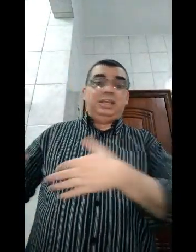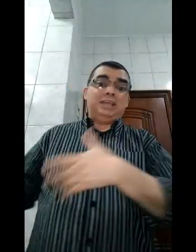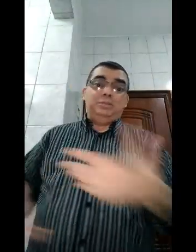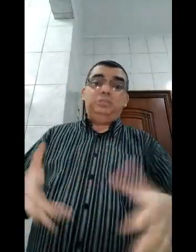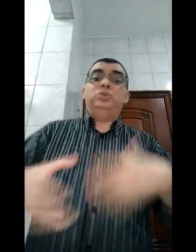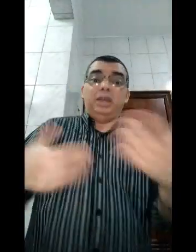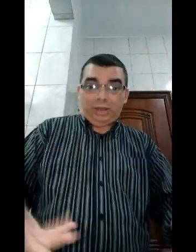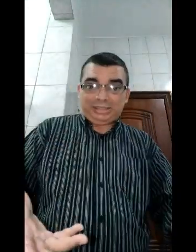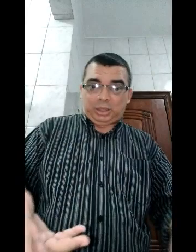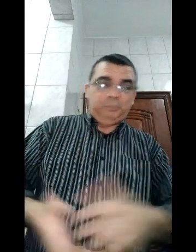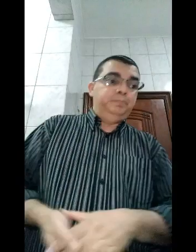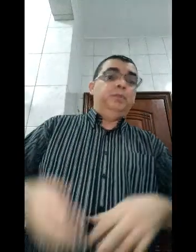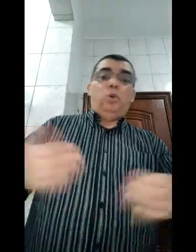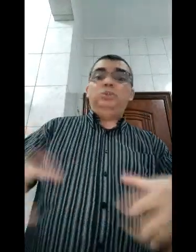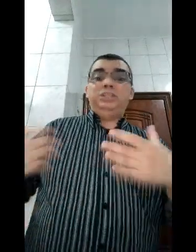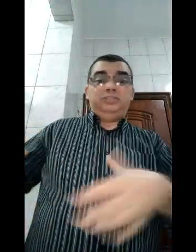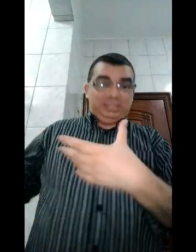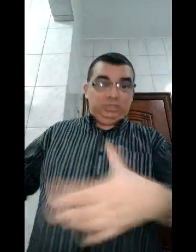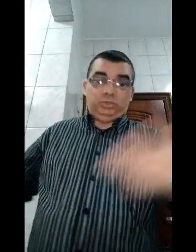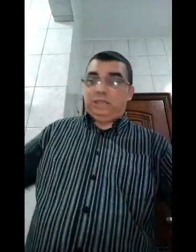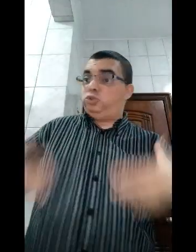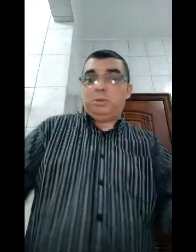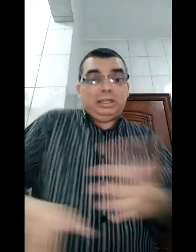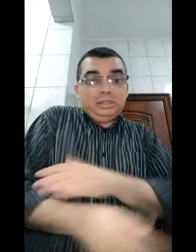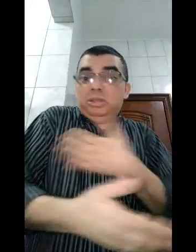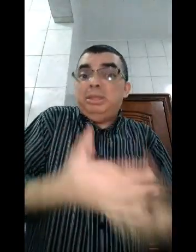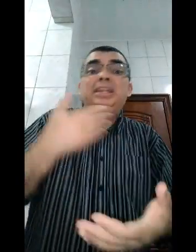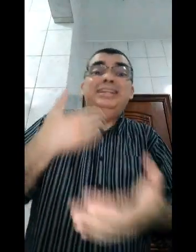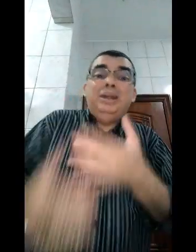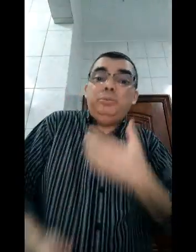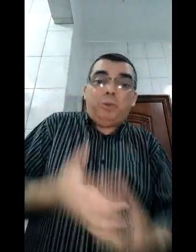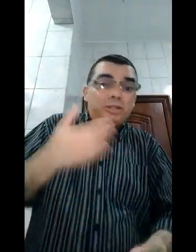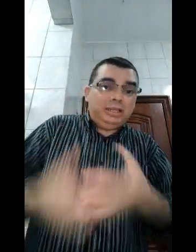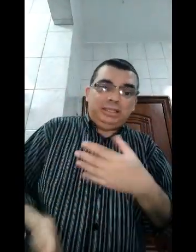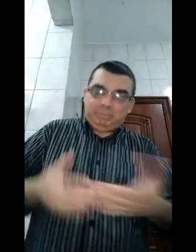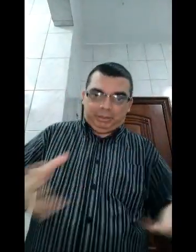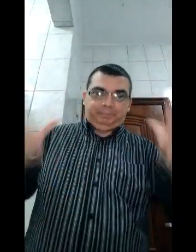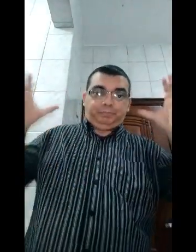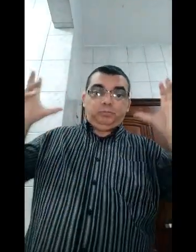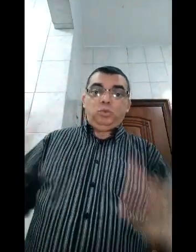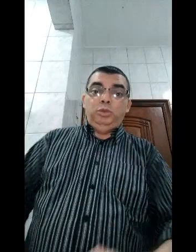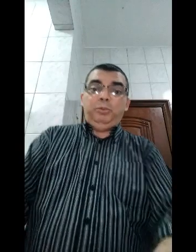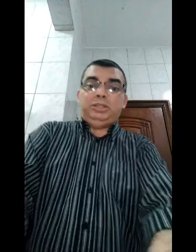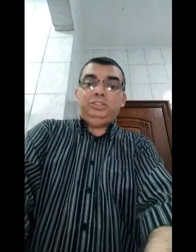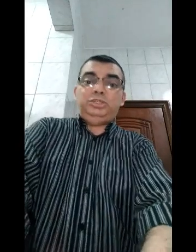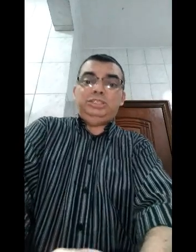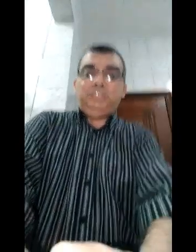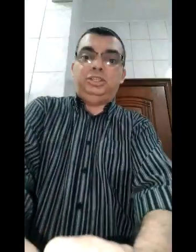quem sabe isso é o casal. Ou se eles faziam sexo como casal também, não importa, ninguém sabia. O importante é o seguinte,